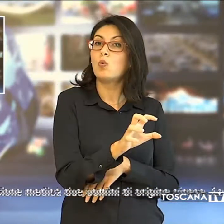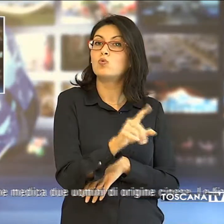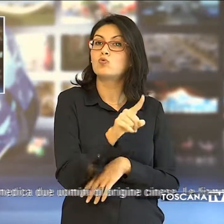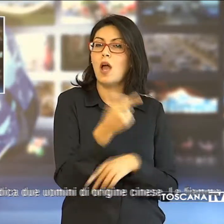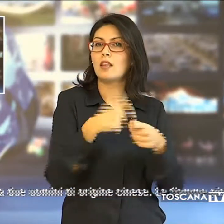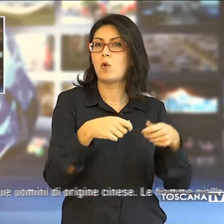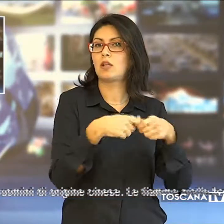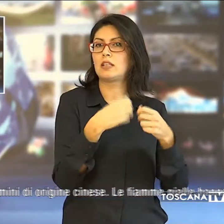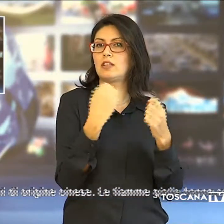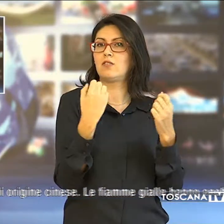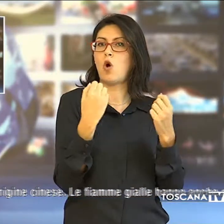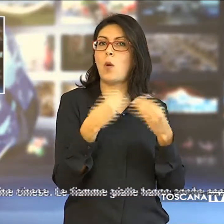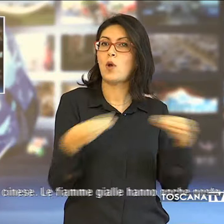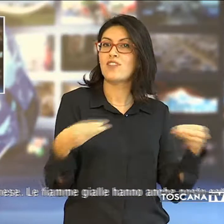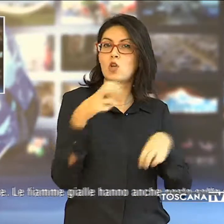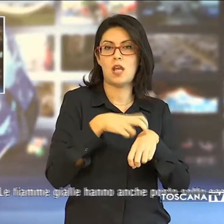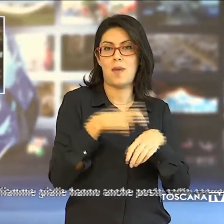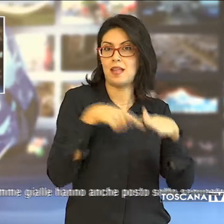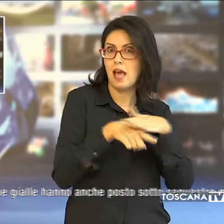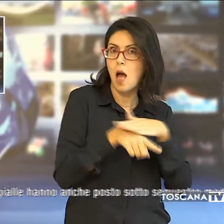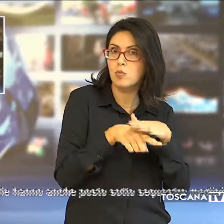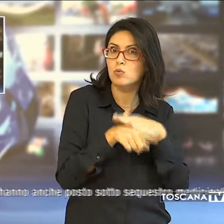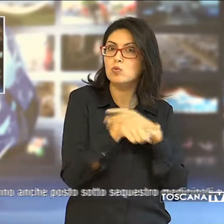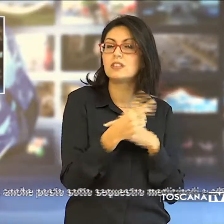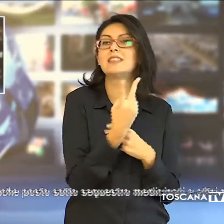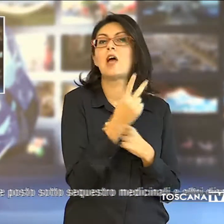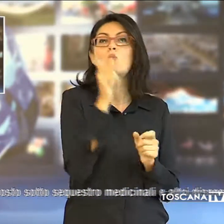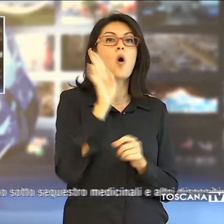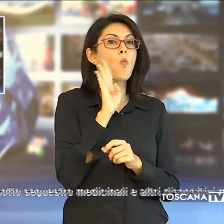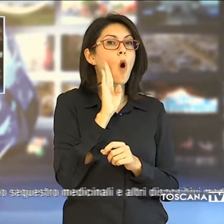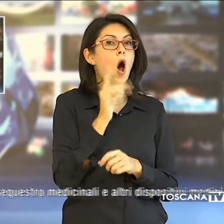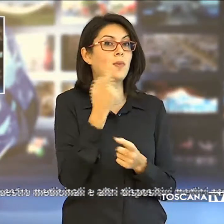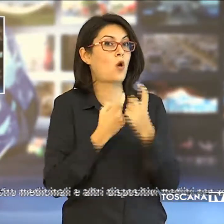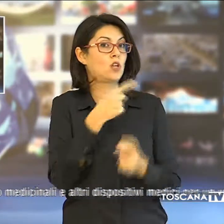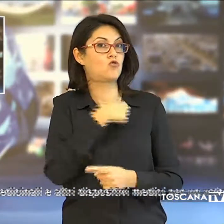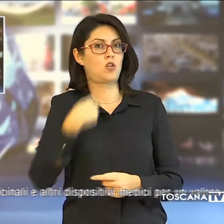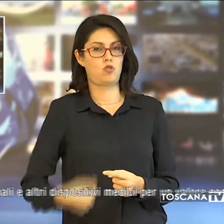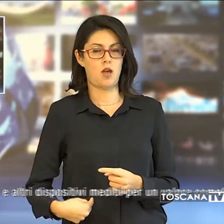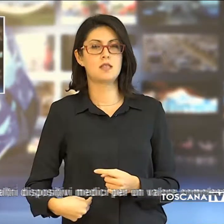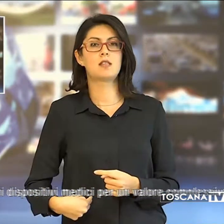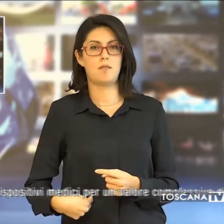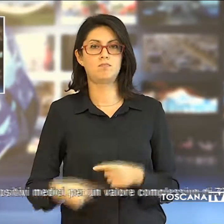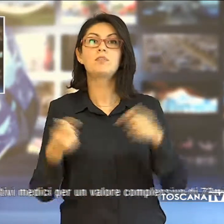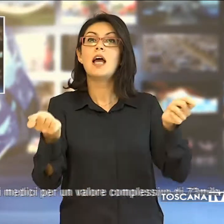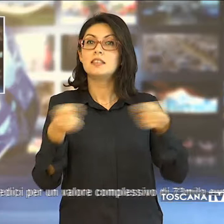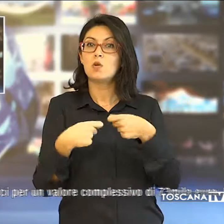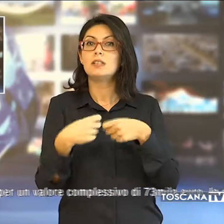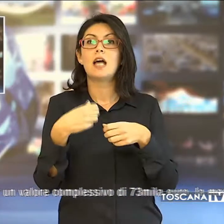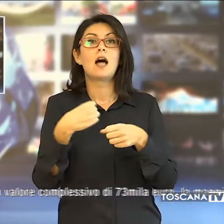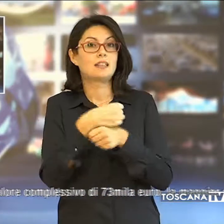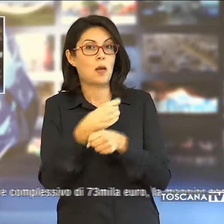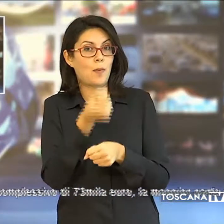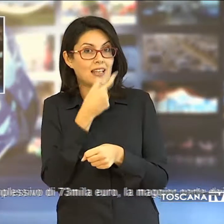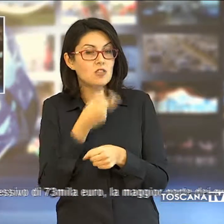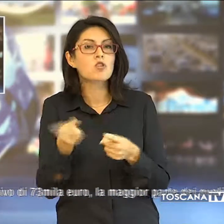esercizio abusivo della professione medica due uomini di origine cinese, sequestrati medicinali